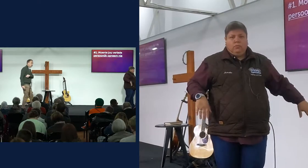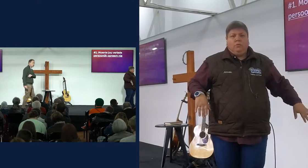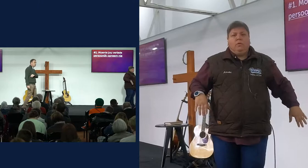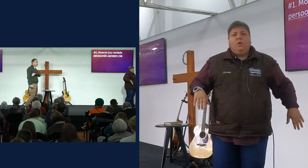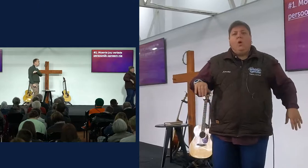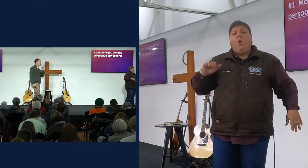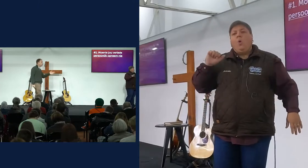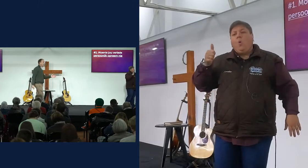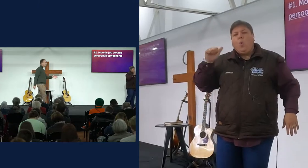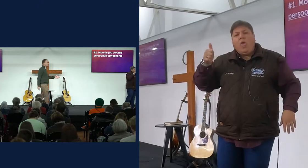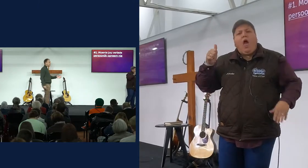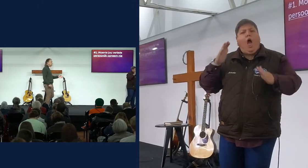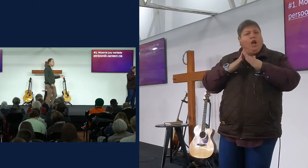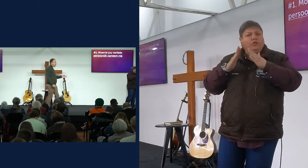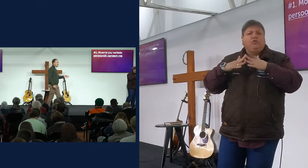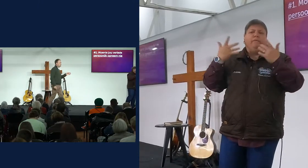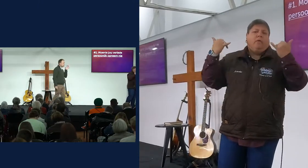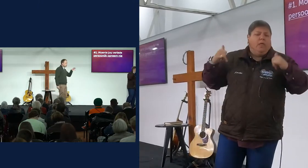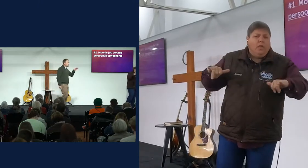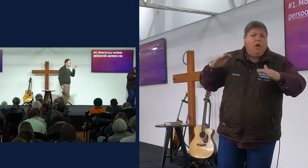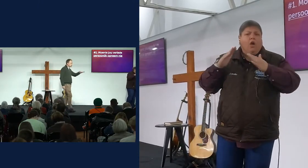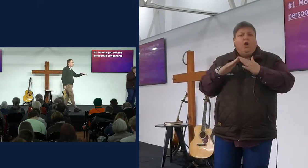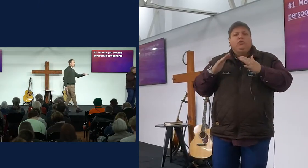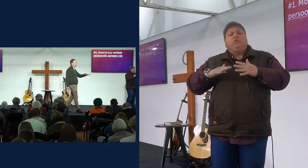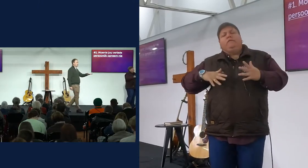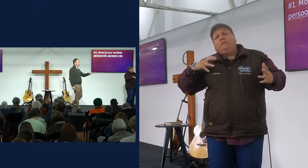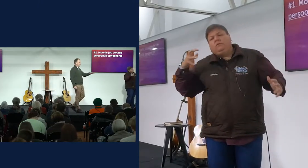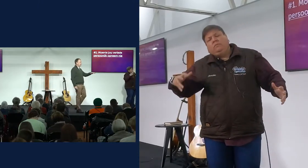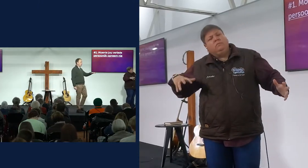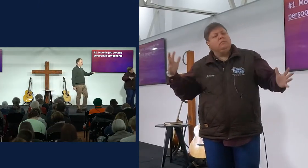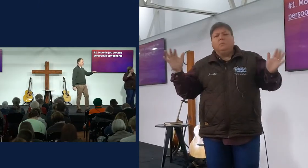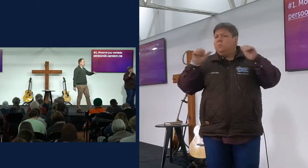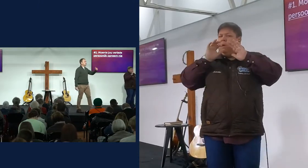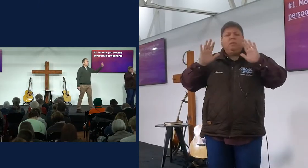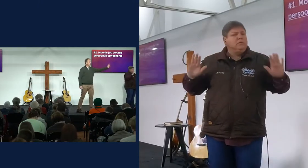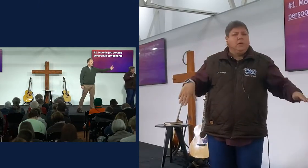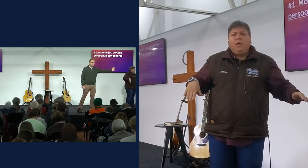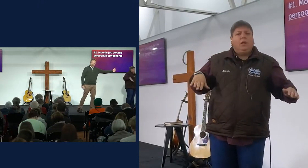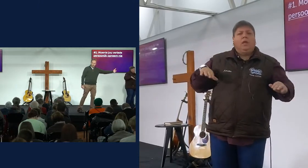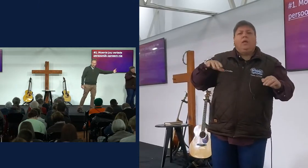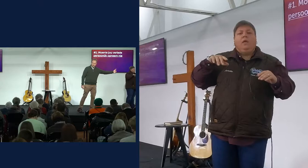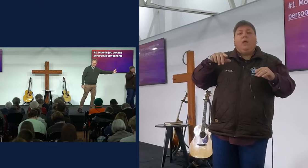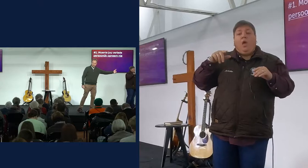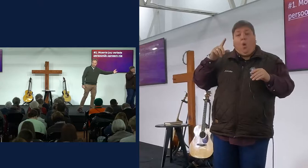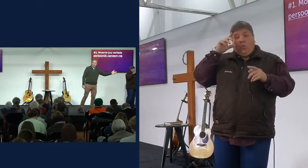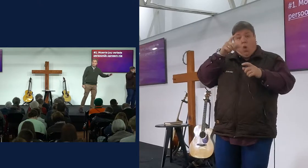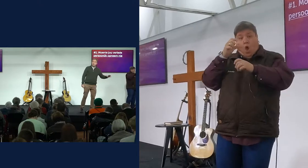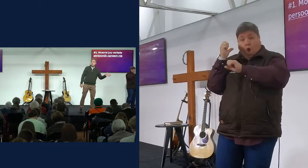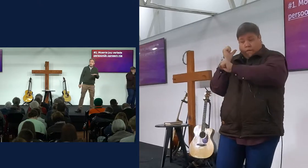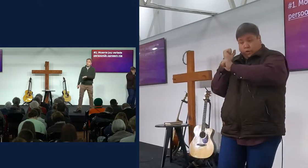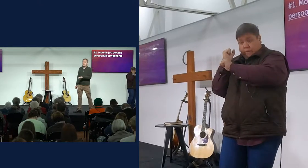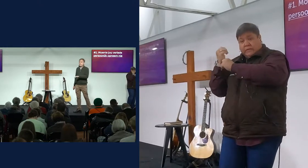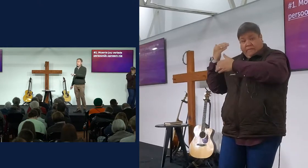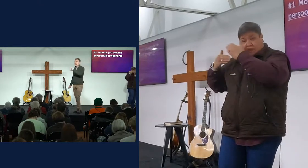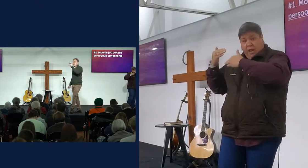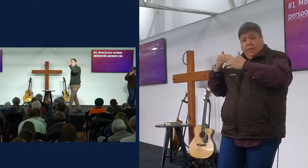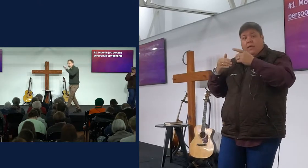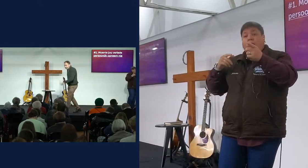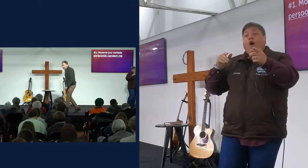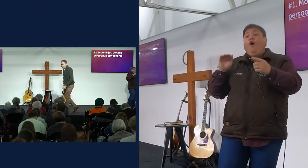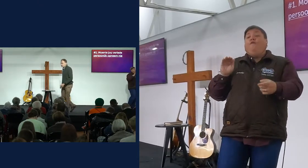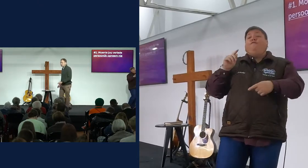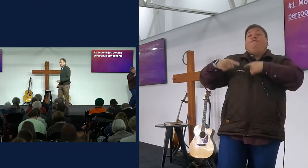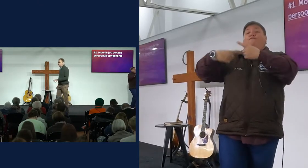goeie achtergrond, jy kom met een goeie huishoud, en jy steent te swaar op dit, om te denk, dit gaan jou help om voorin toe te gaan, maar as baie mense, wat